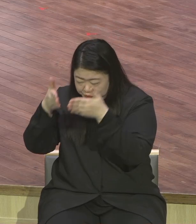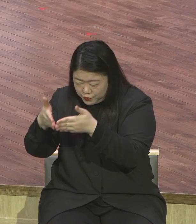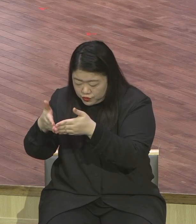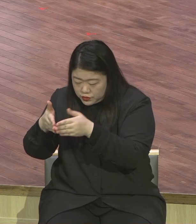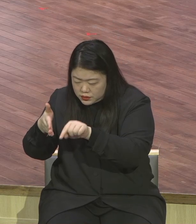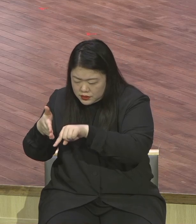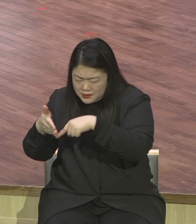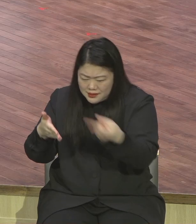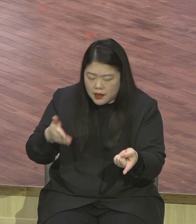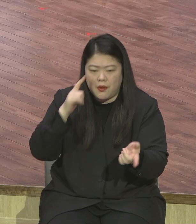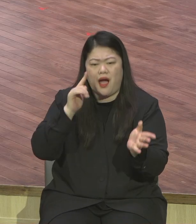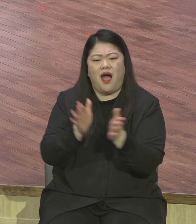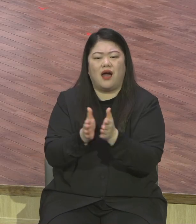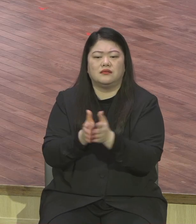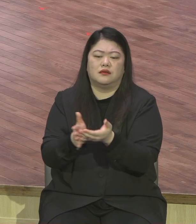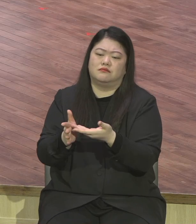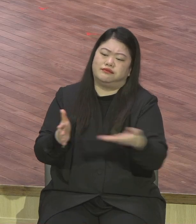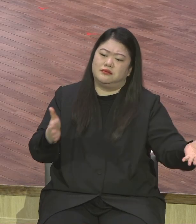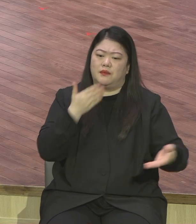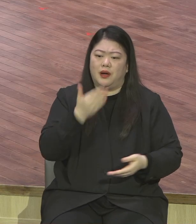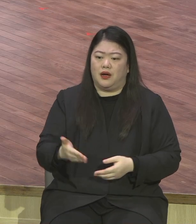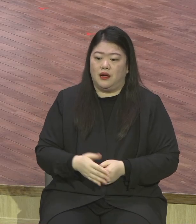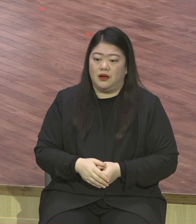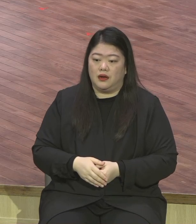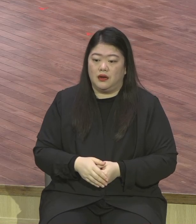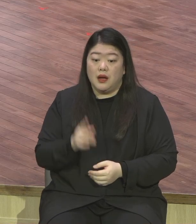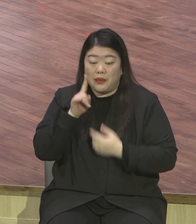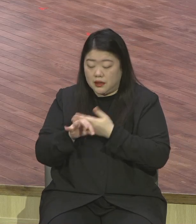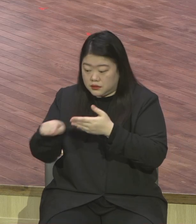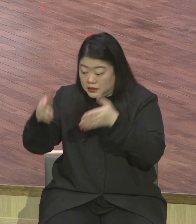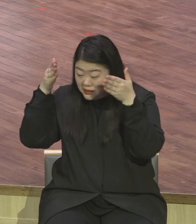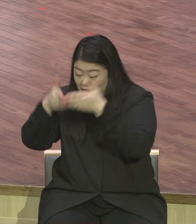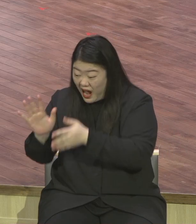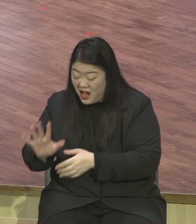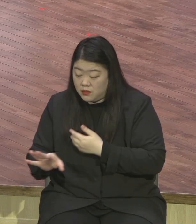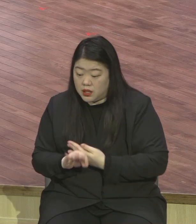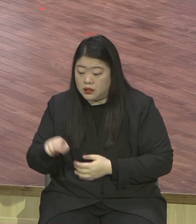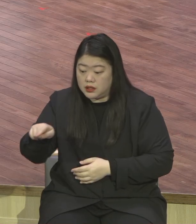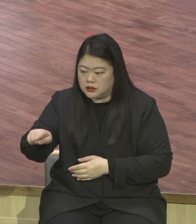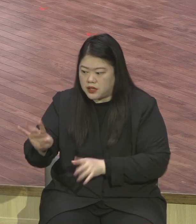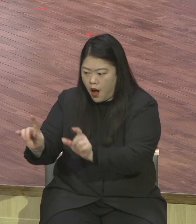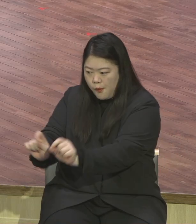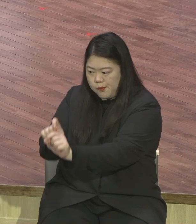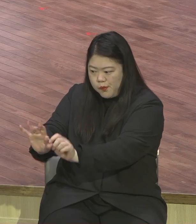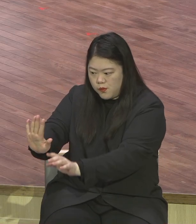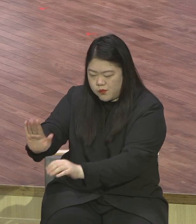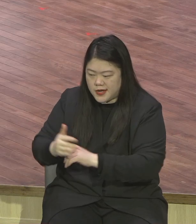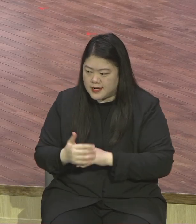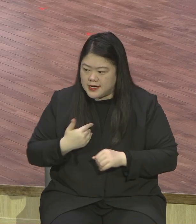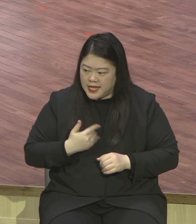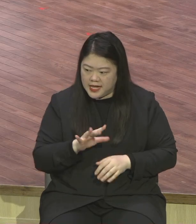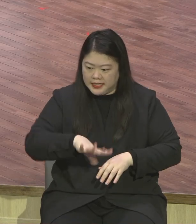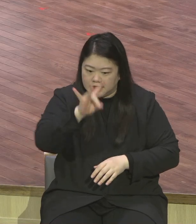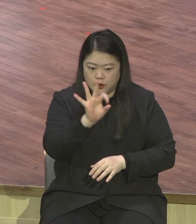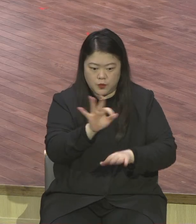맞추지 않으면 교회가 존재할 이유가 없는 거예요. 소소한 말 한마디에 시험 들고 낙심하고 그런데